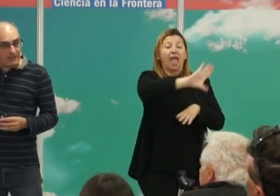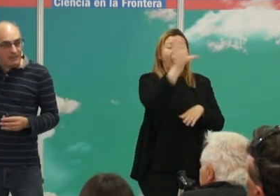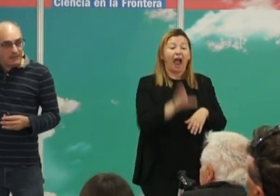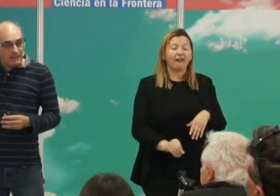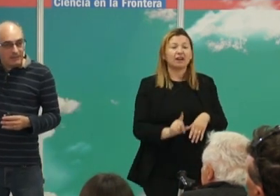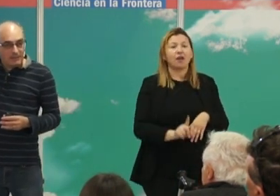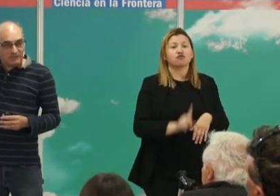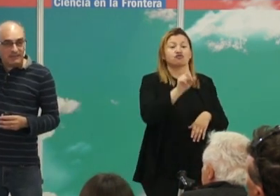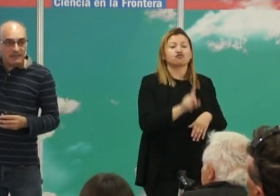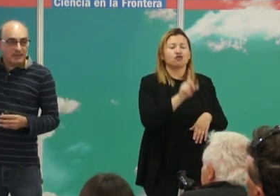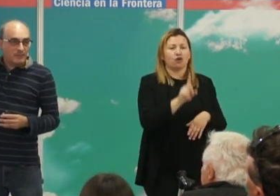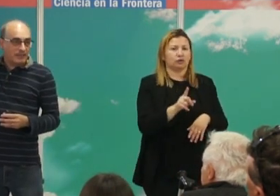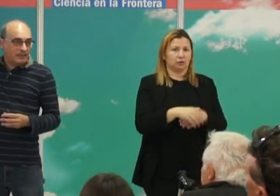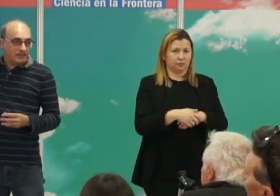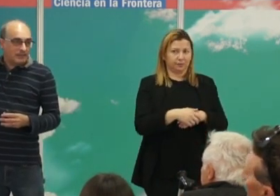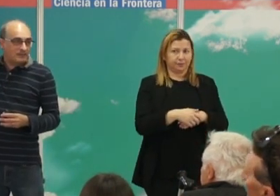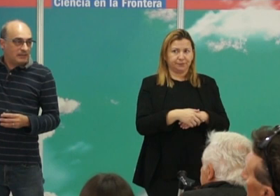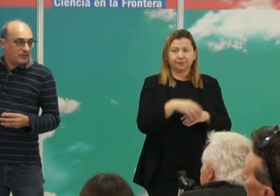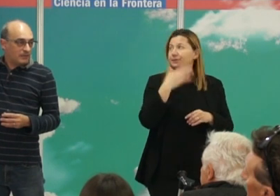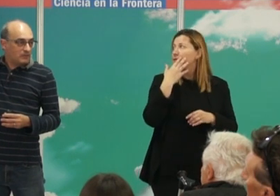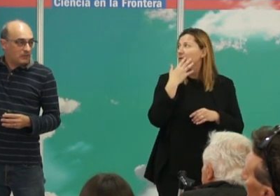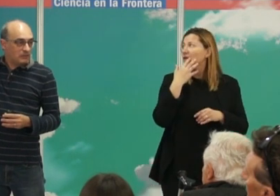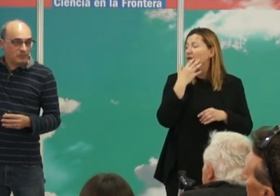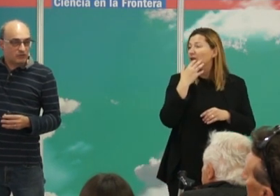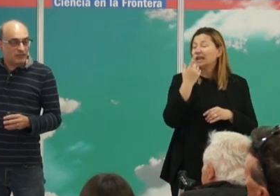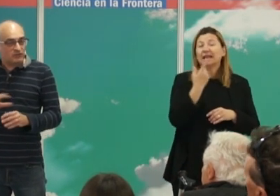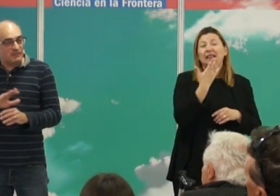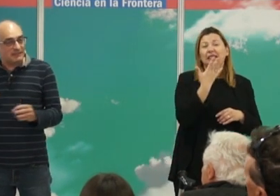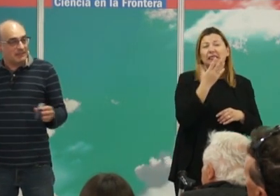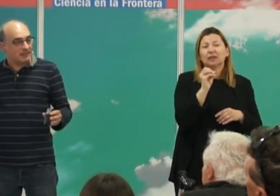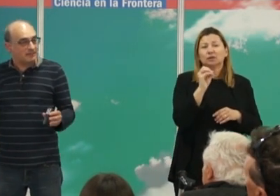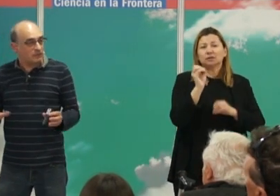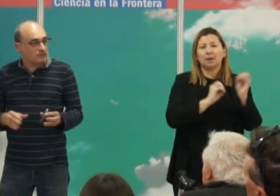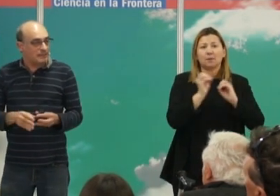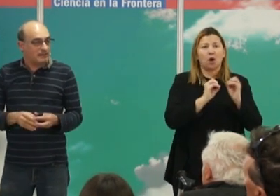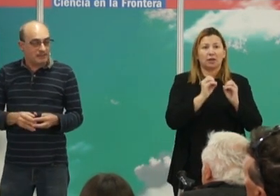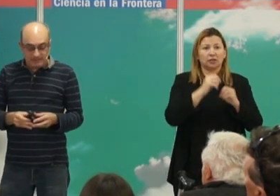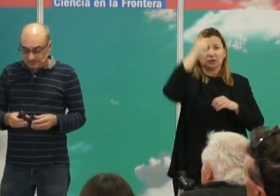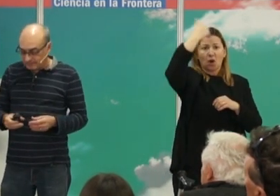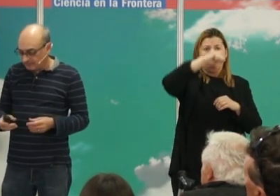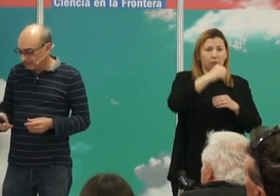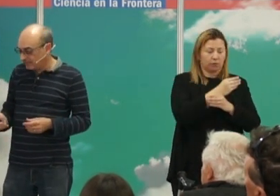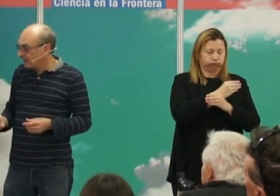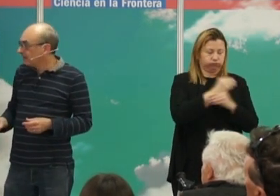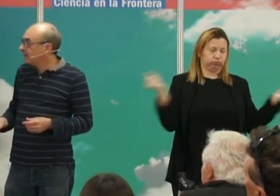decir, que la ancestralidad cambia casi en el 50%, pero es que los hombres quedan arrasados completamente.